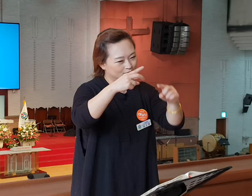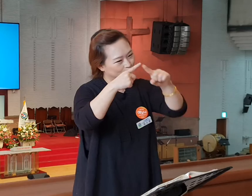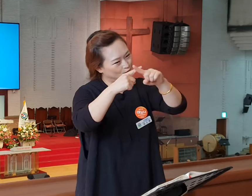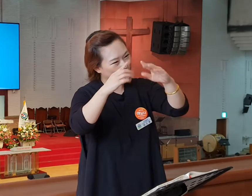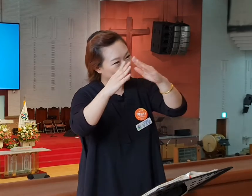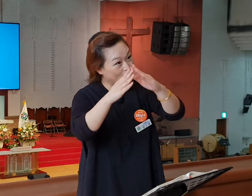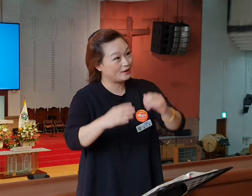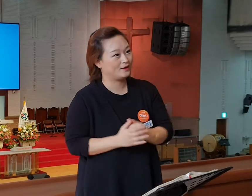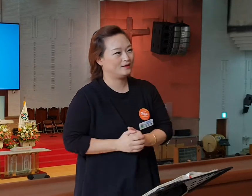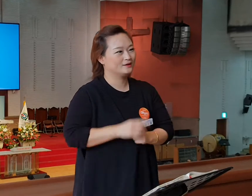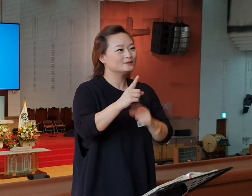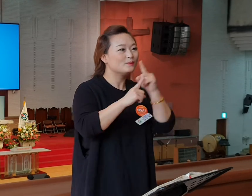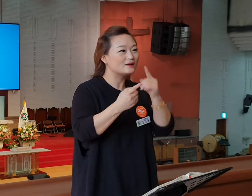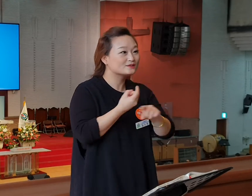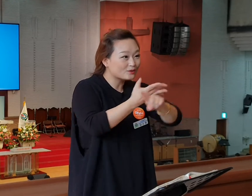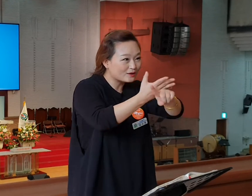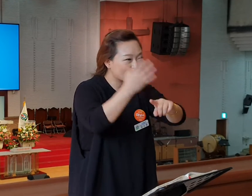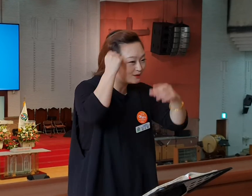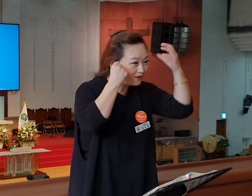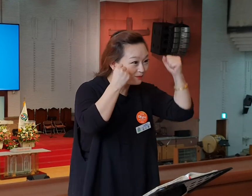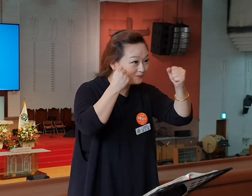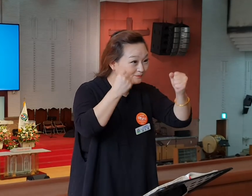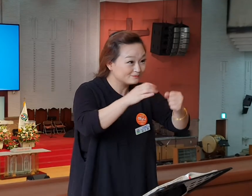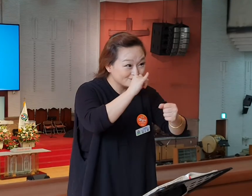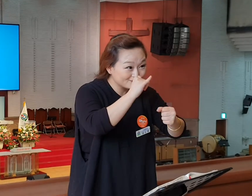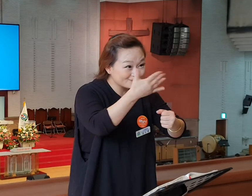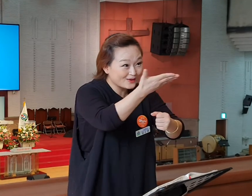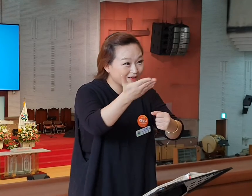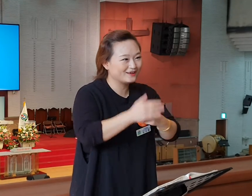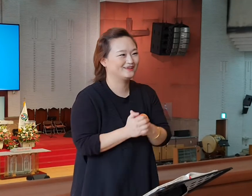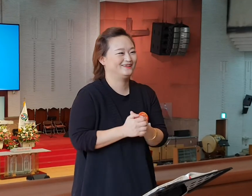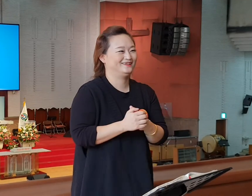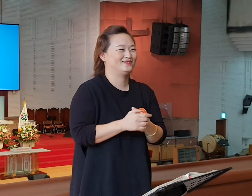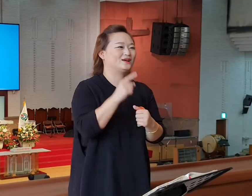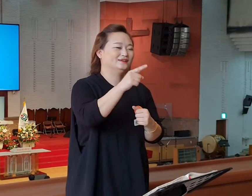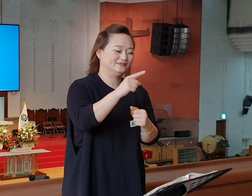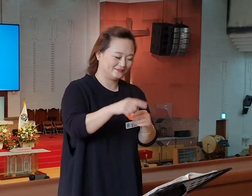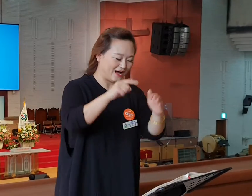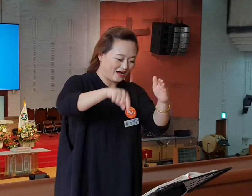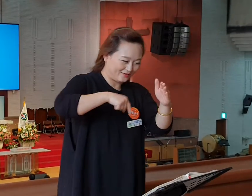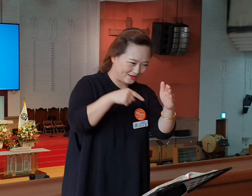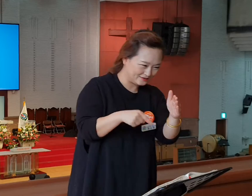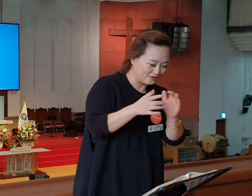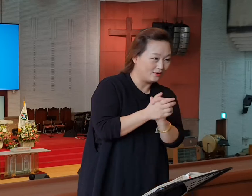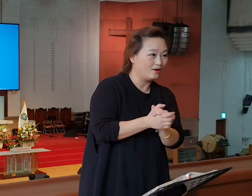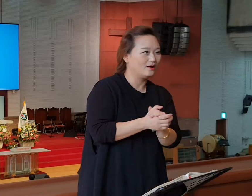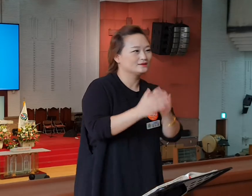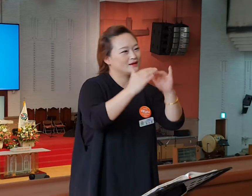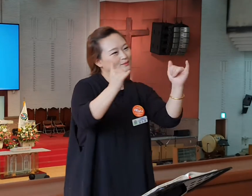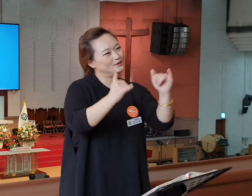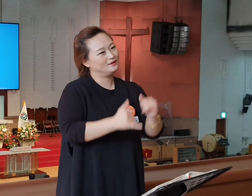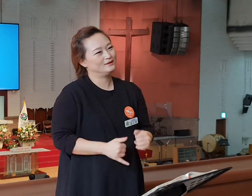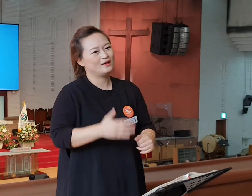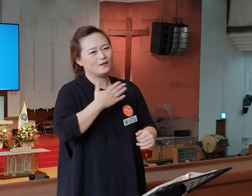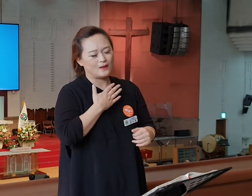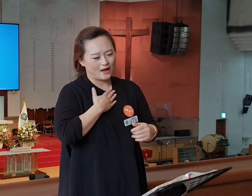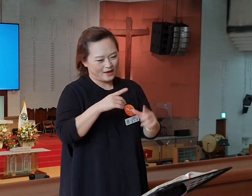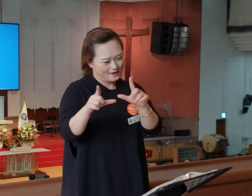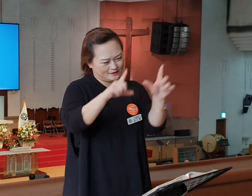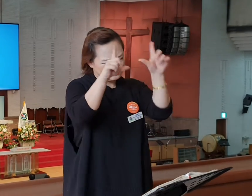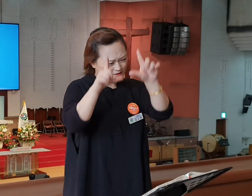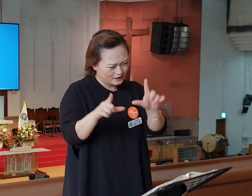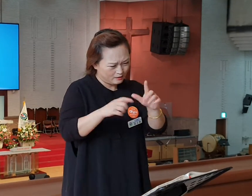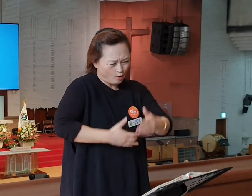여러분들 기억하실 겁니다. 바울을 통해서 두란노 서원 그곳에 사람들은 자기들의 삶을 헌신하며 어렵고